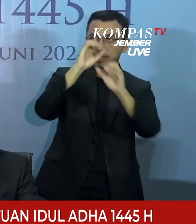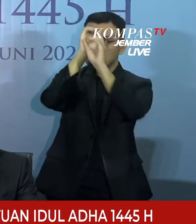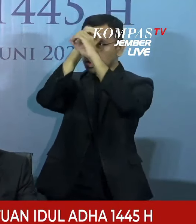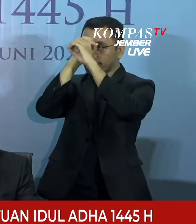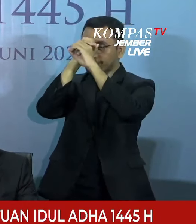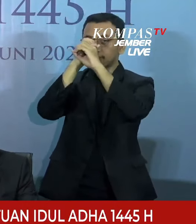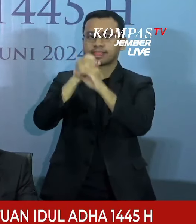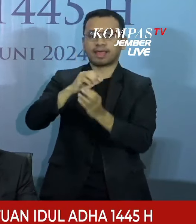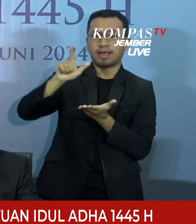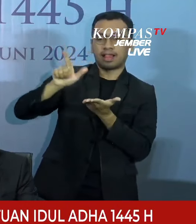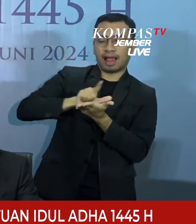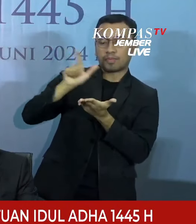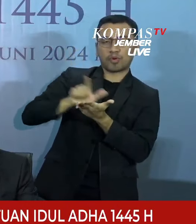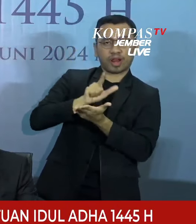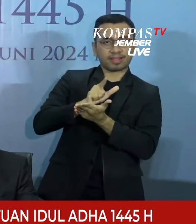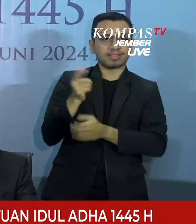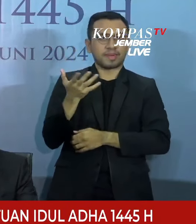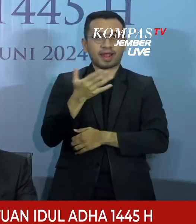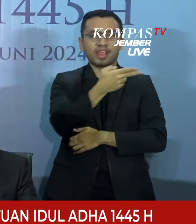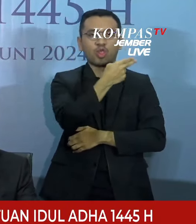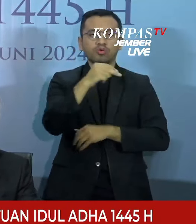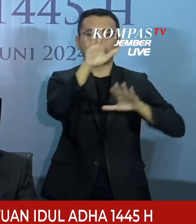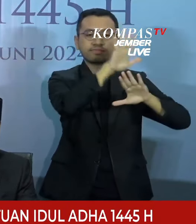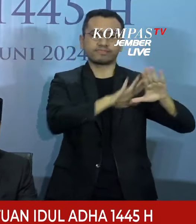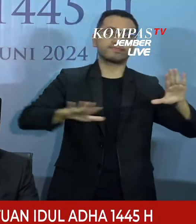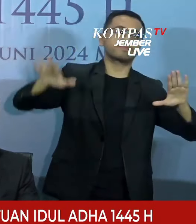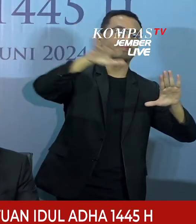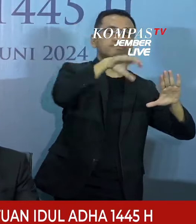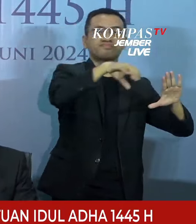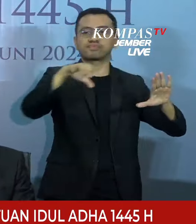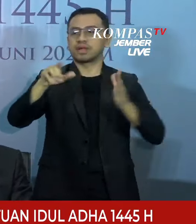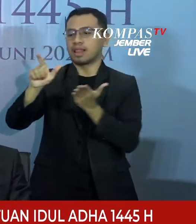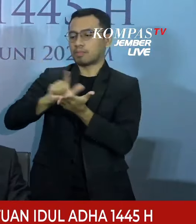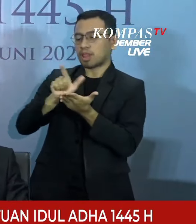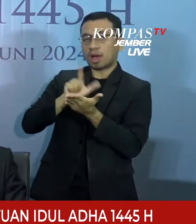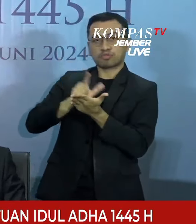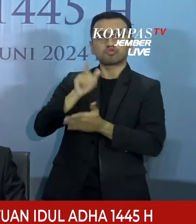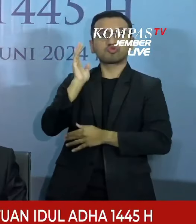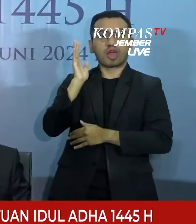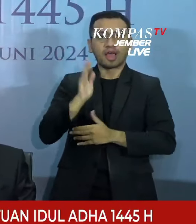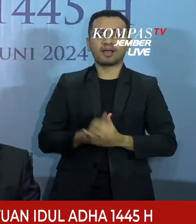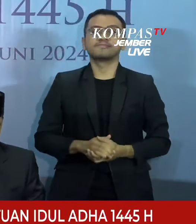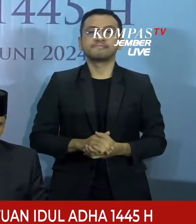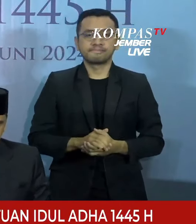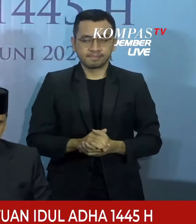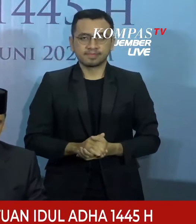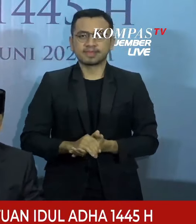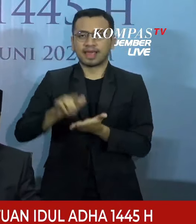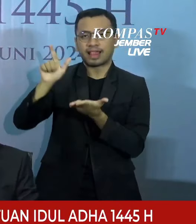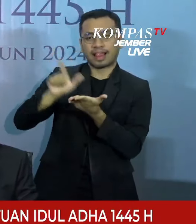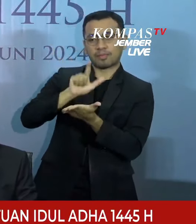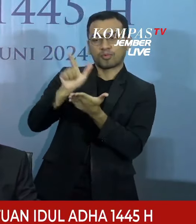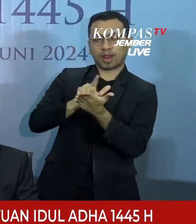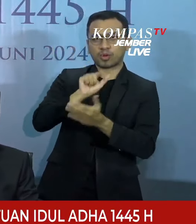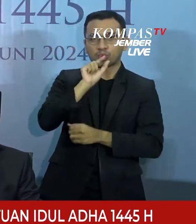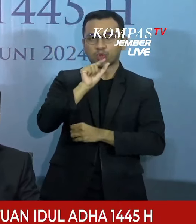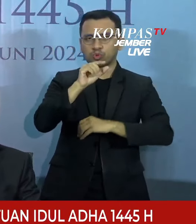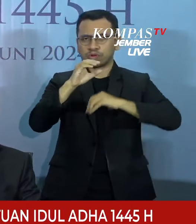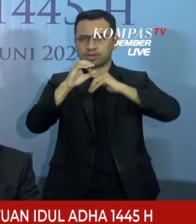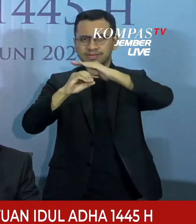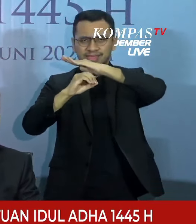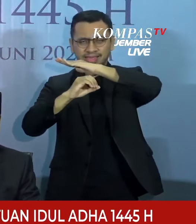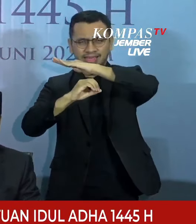Agama di berbagai penjuru wilayah Indonesia. Laporan rukyat tul hilal ini